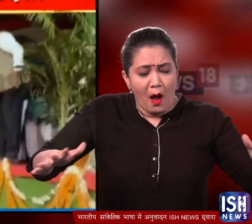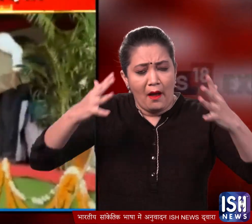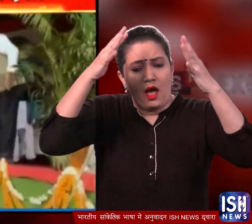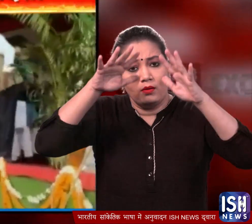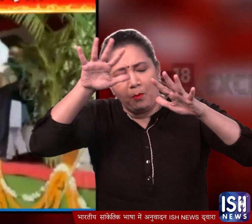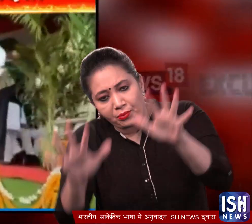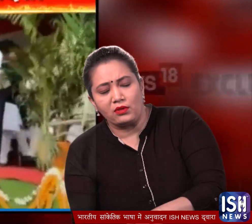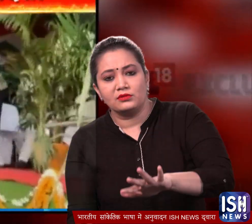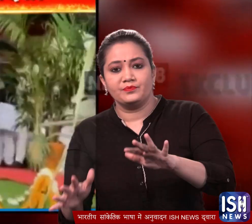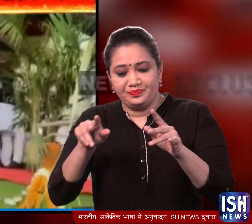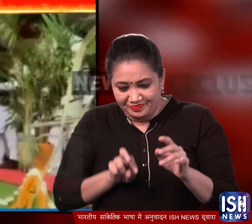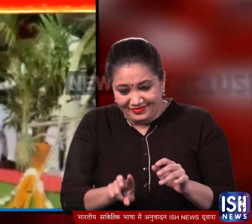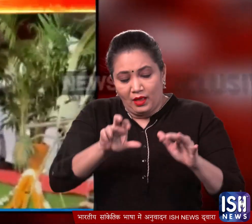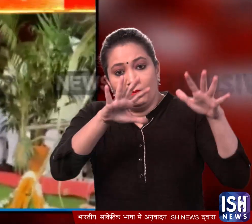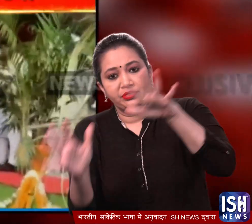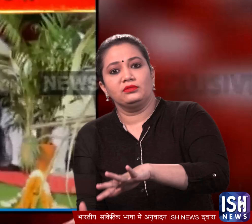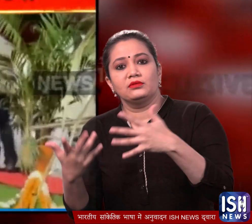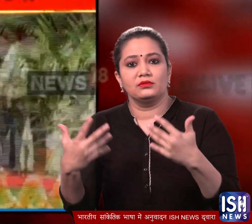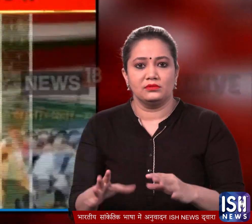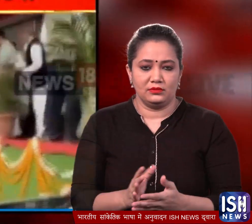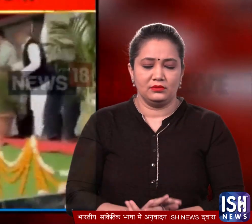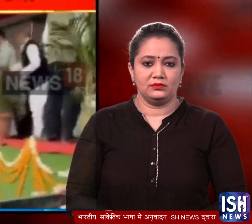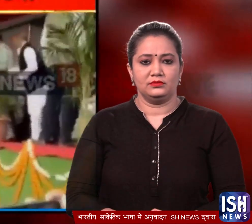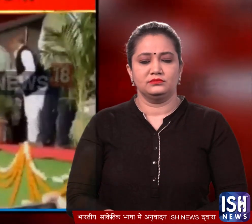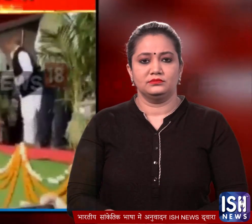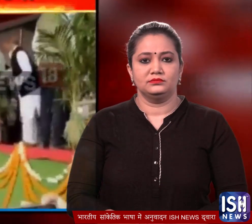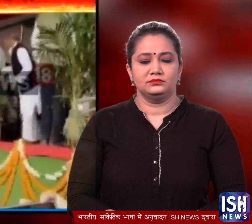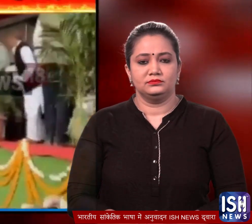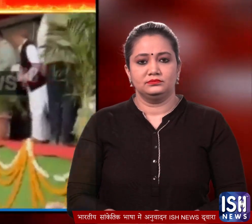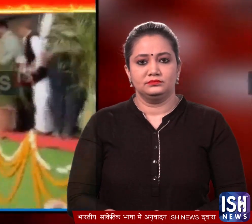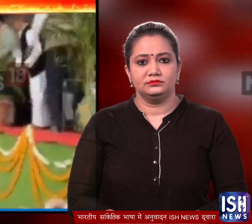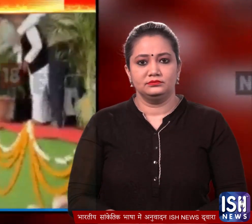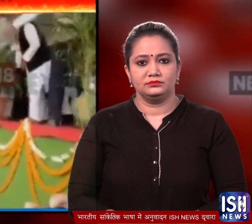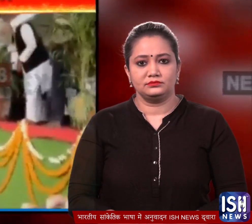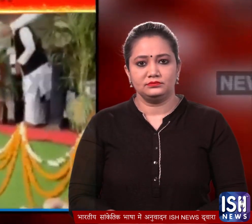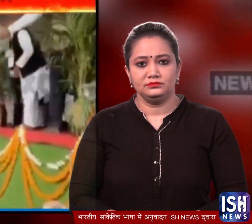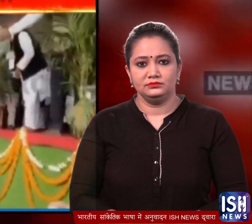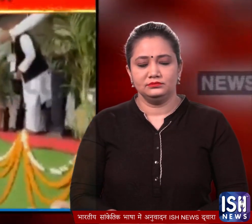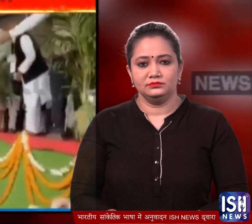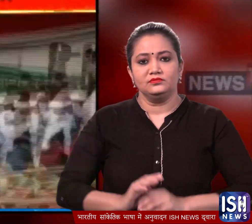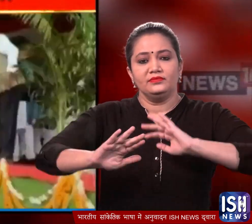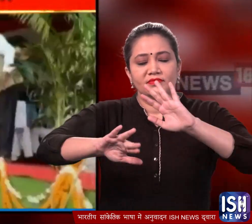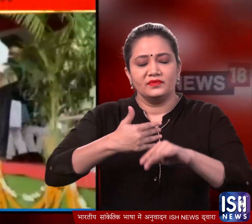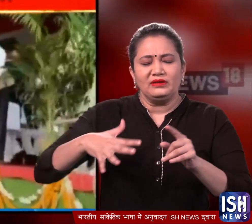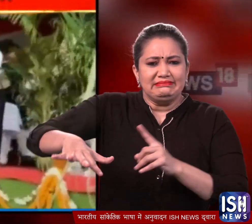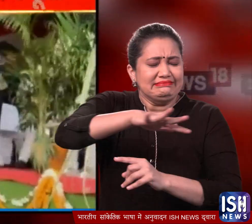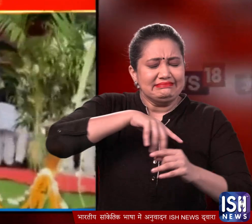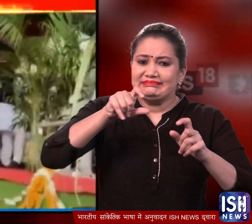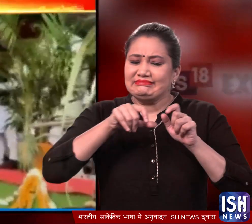नहीं सह सका और उसका एक हिस्सा जिसमें सीड़ी भी थी वो टूट गया। इसके बाद तो महां अफरात अफरी